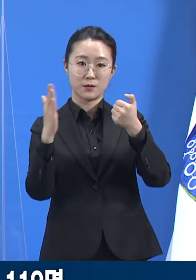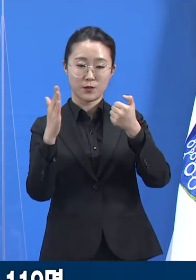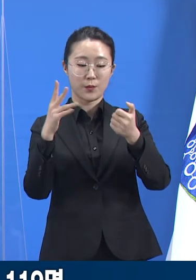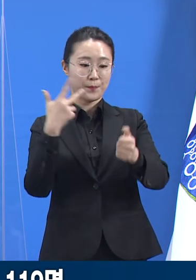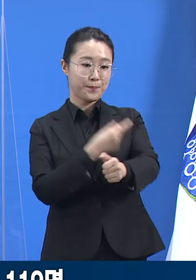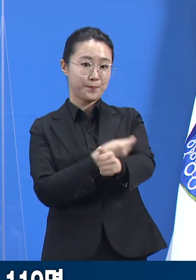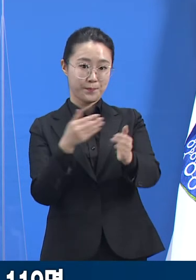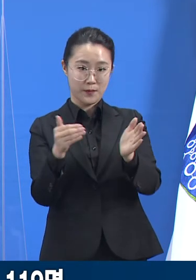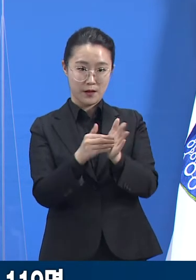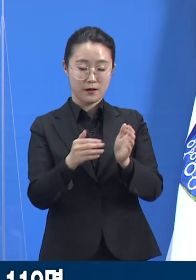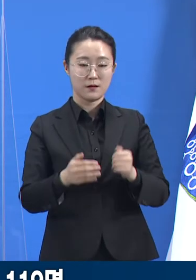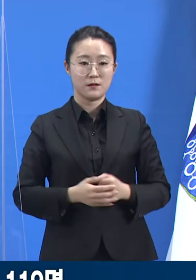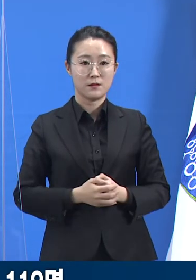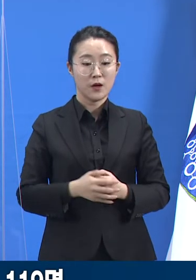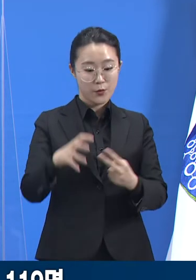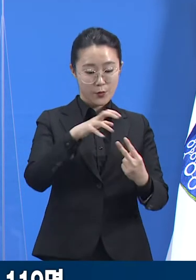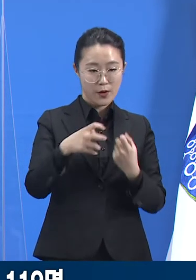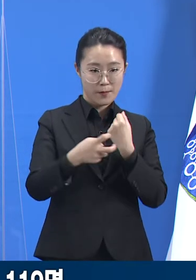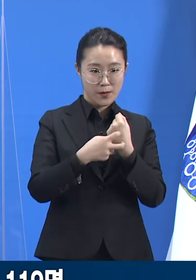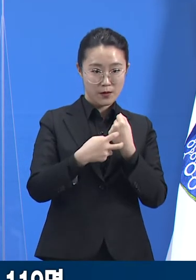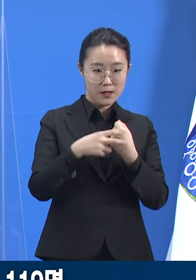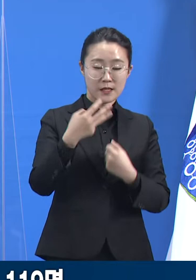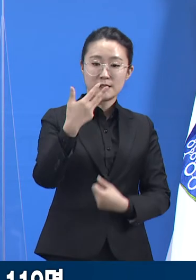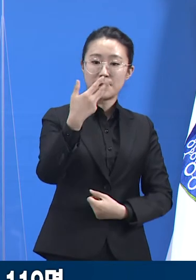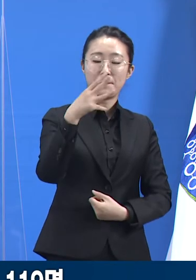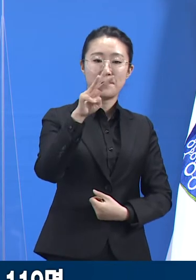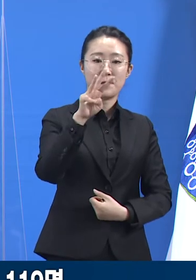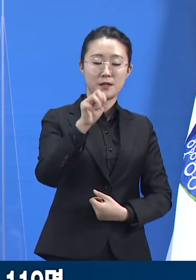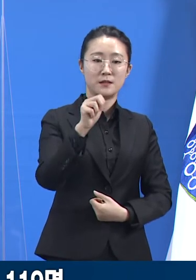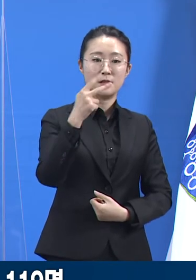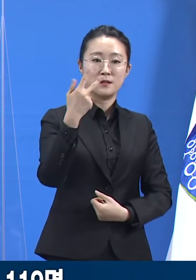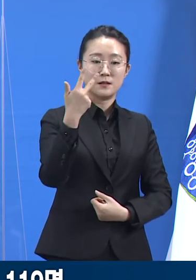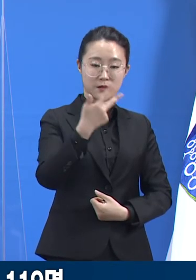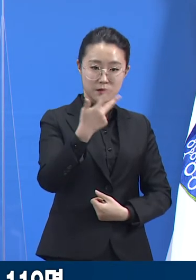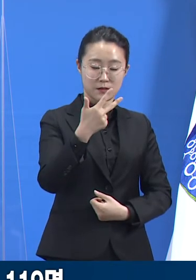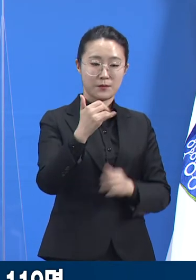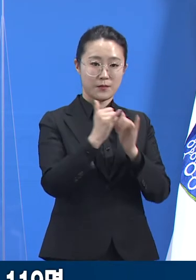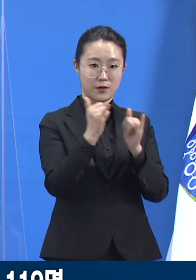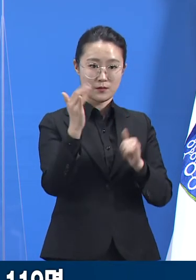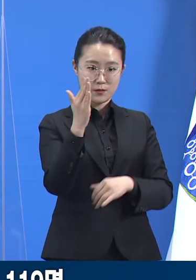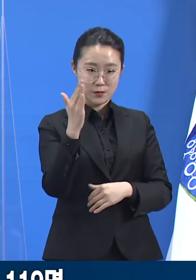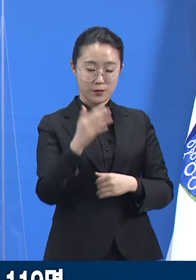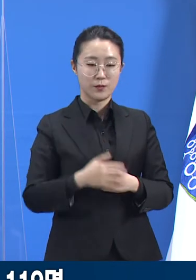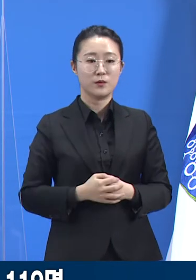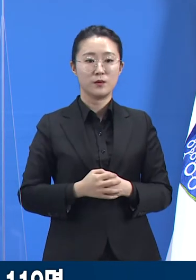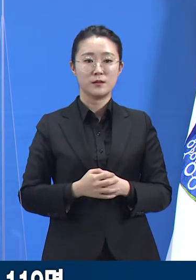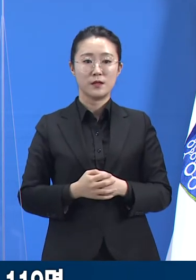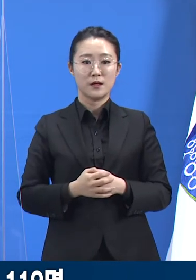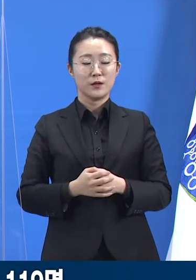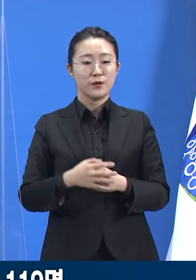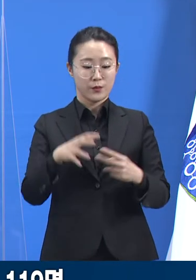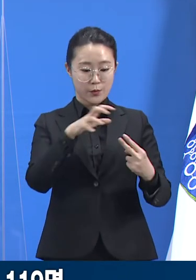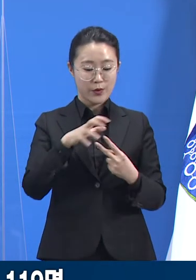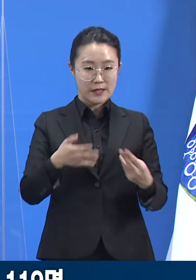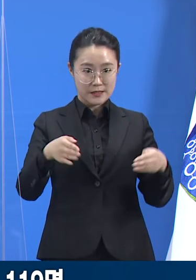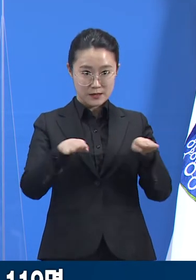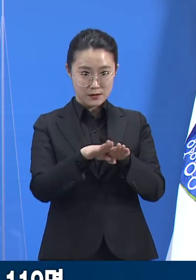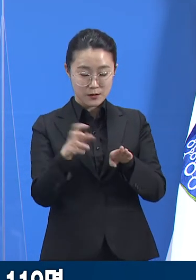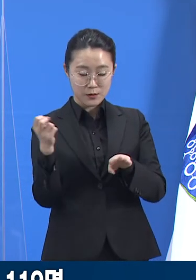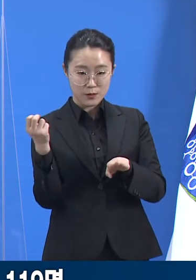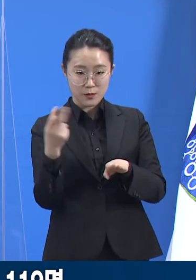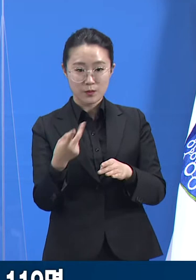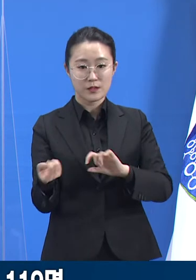요양병원에서 3만 7,498명 노인 요양시설 및 재활시설에서 1만 3